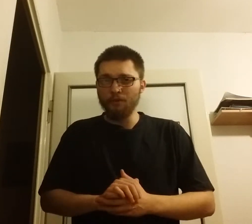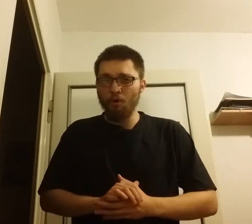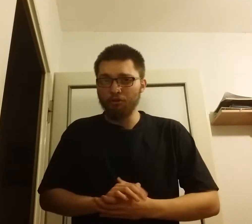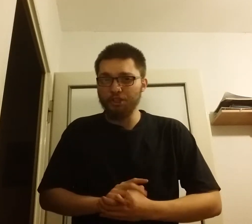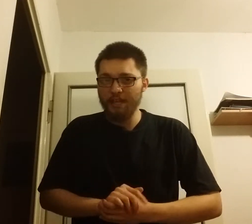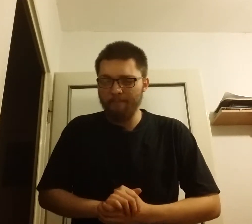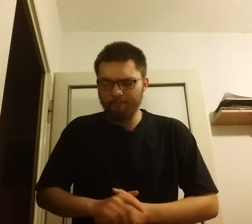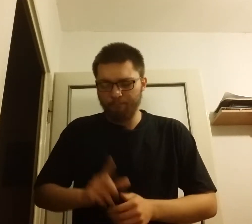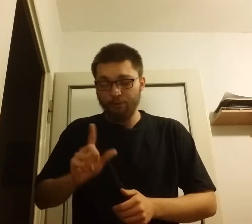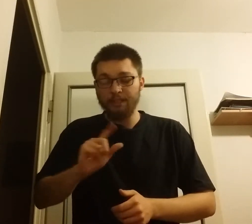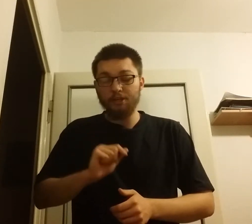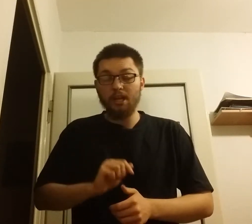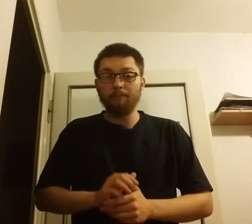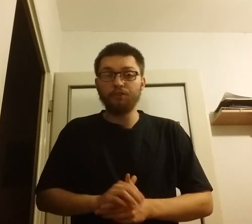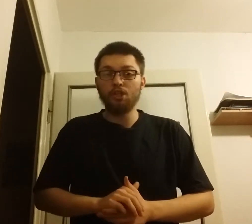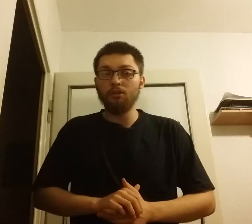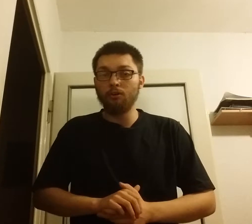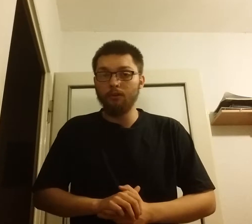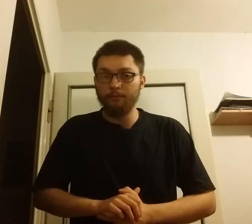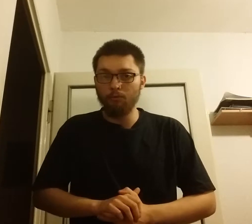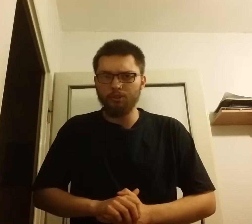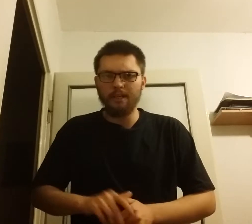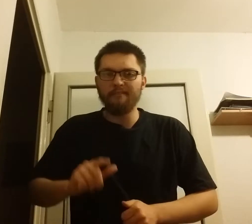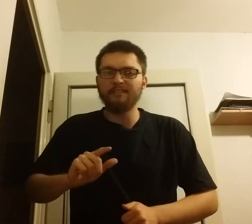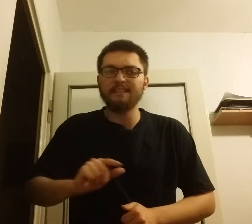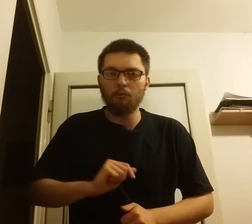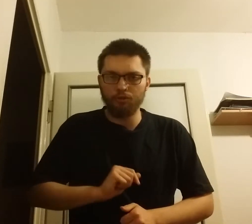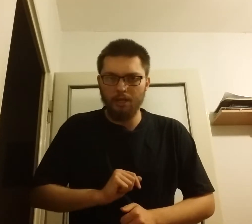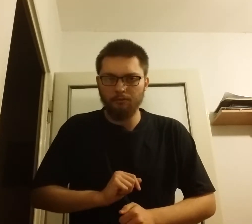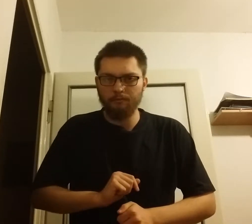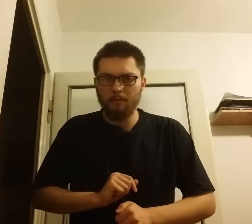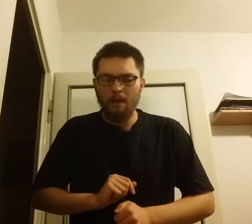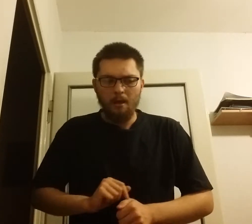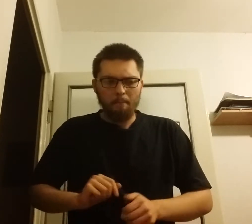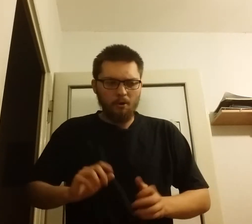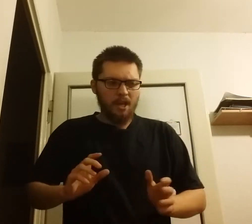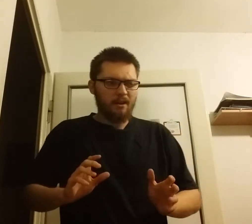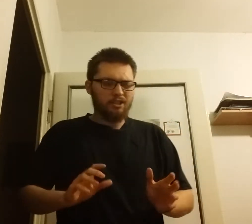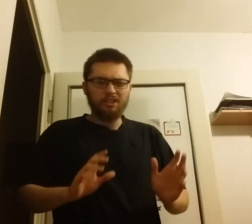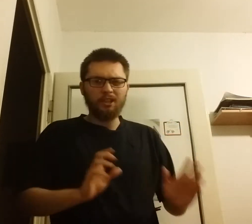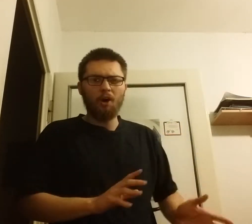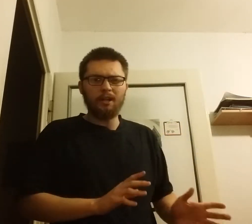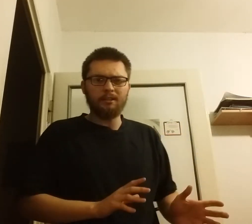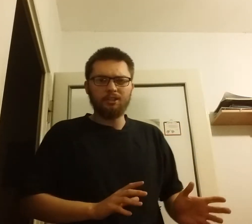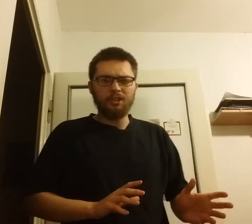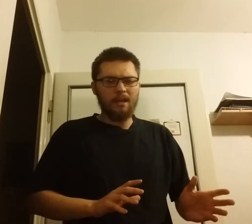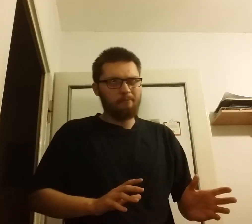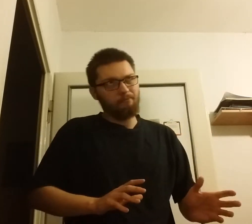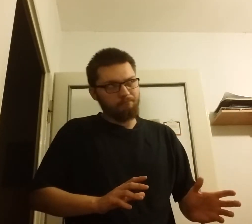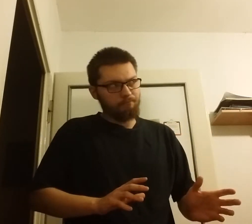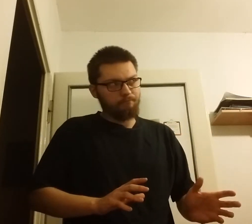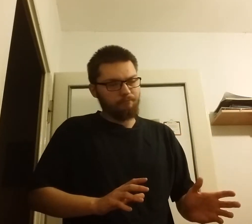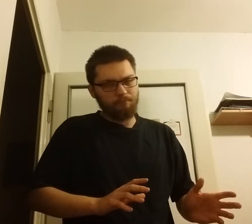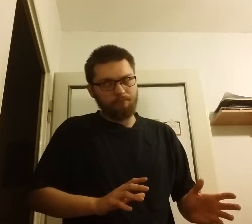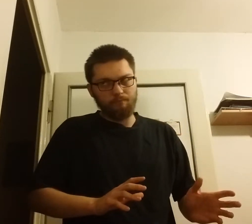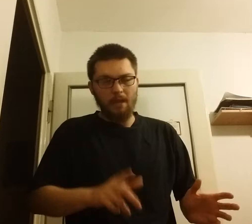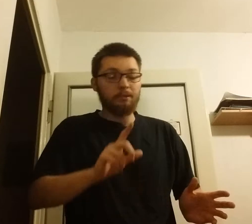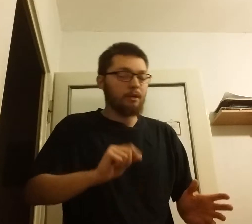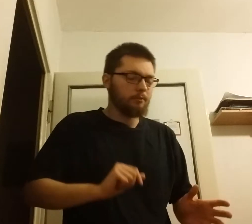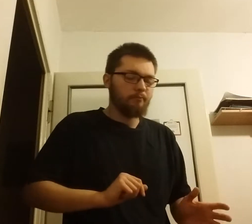wyłącznie, podkreślam, tylko i wyłącznie w założeniu. Ponieważ teoretycznie, nie, przepraszam,